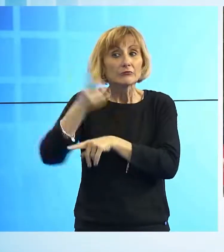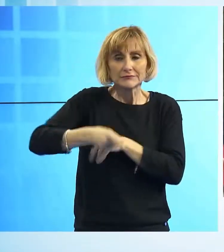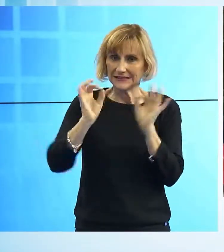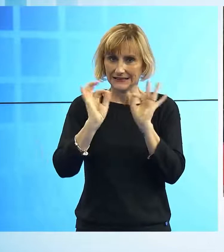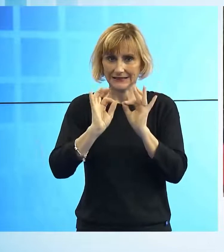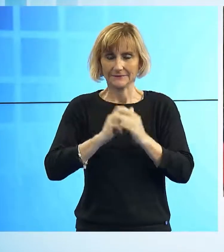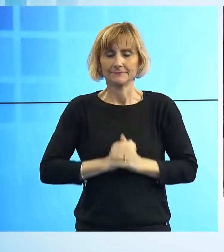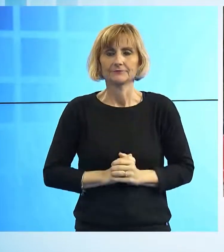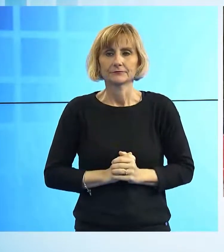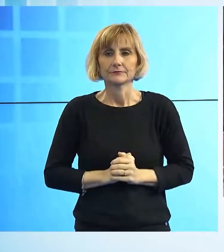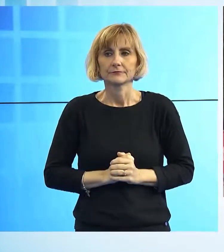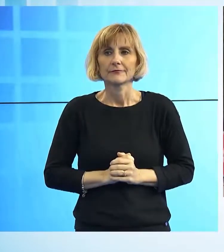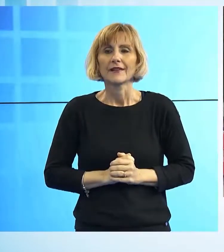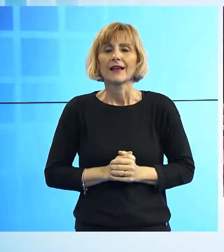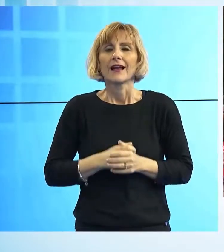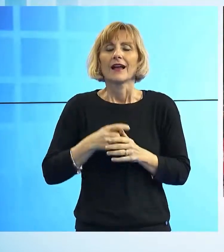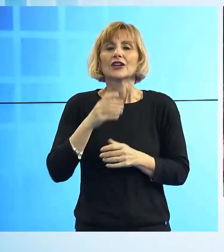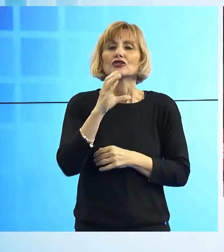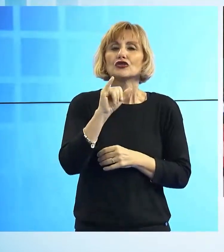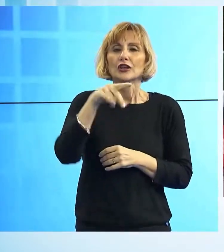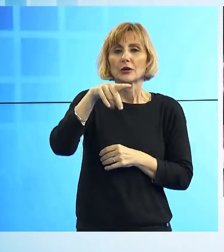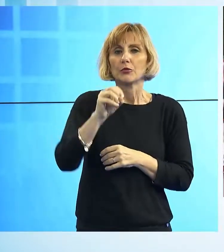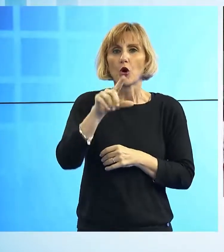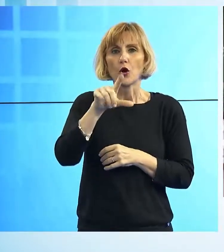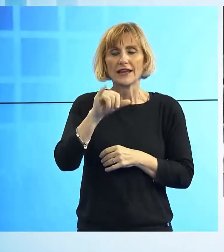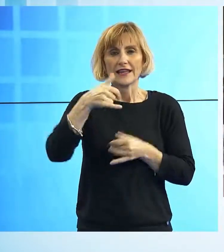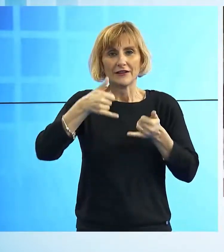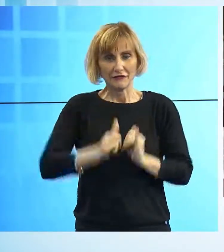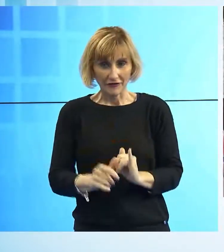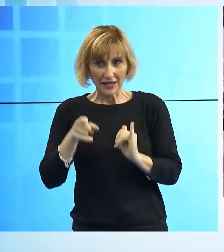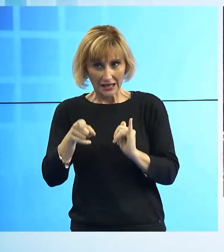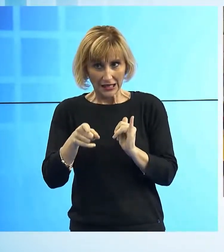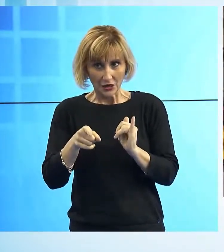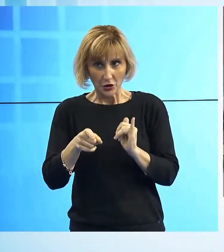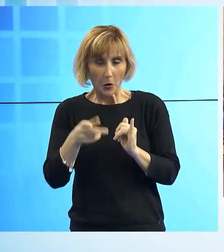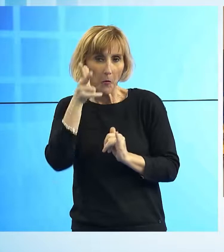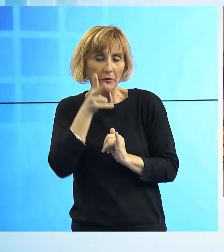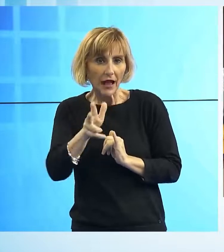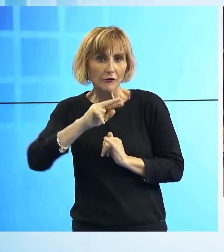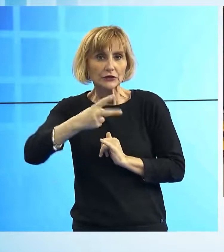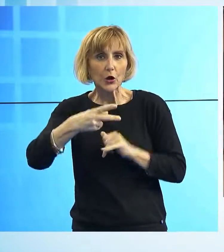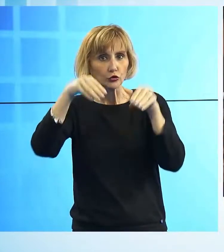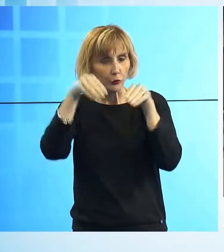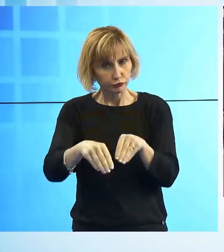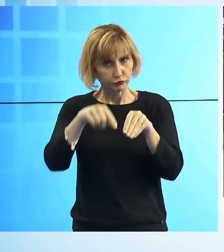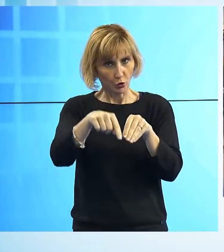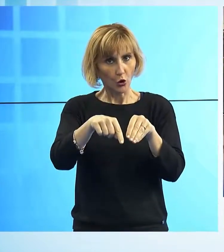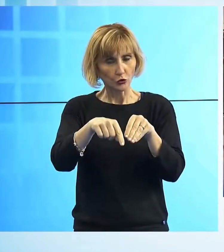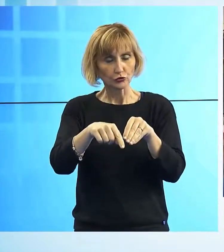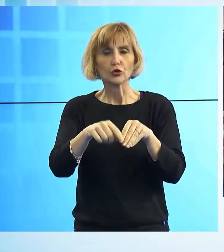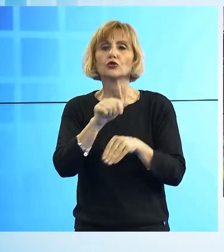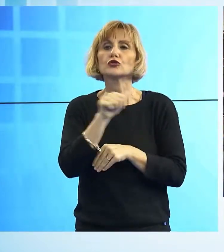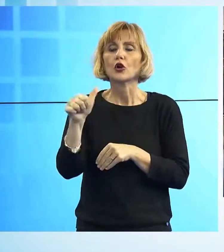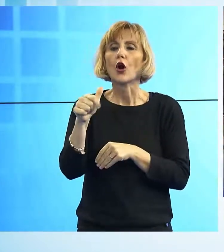Cipollini Junior, protagonista anche tra gli juniors, il giovane ciclista lucchese si piazza secondo nel classico trofeo Vangi, battuto solo dal